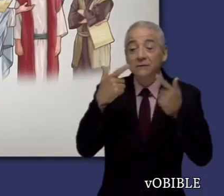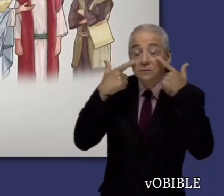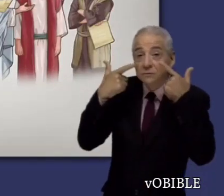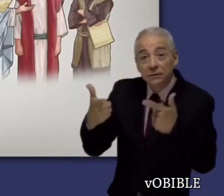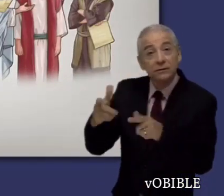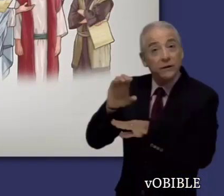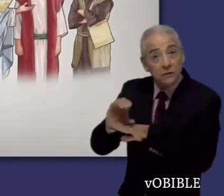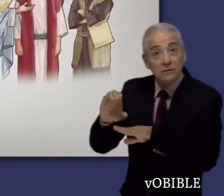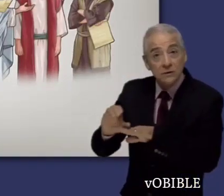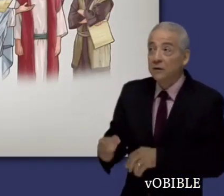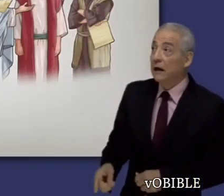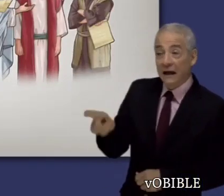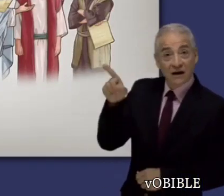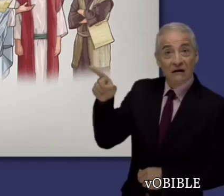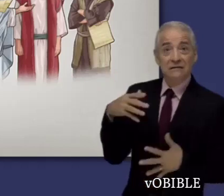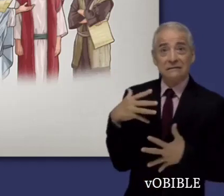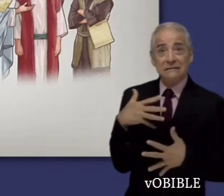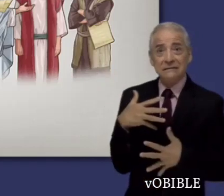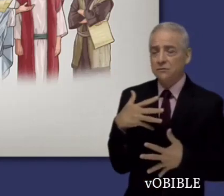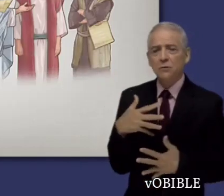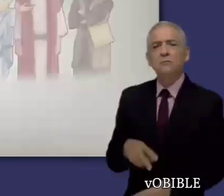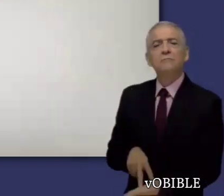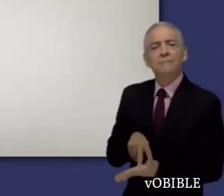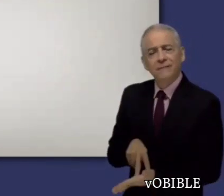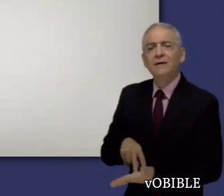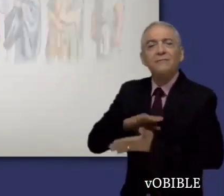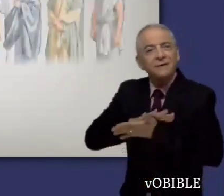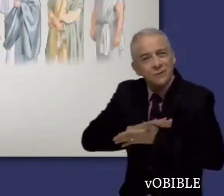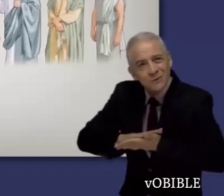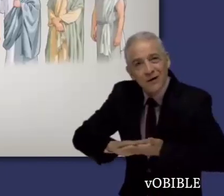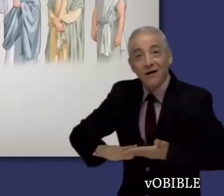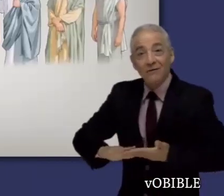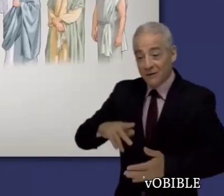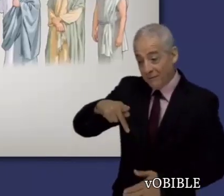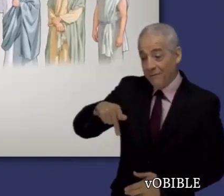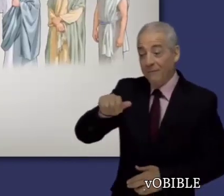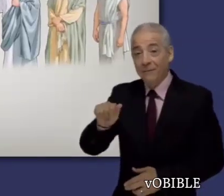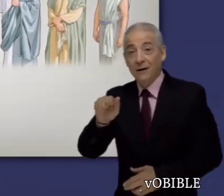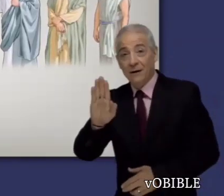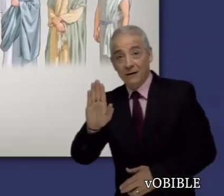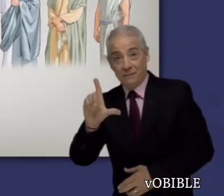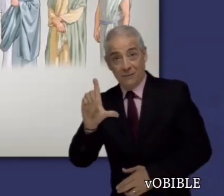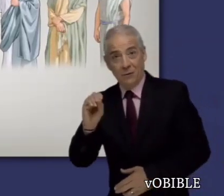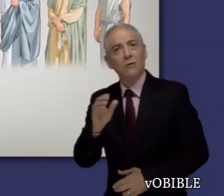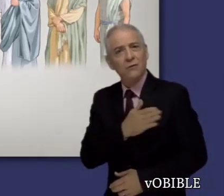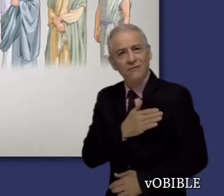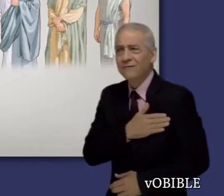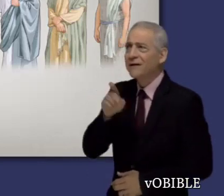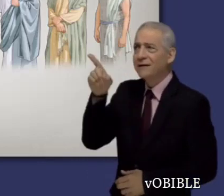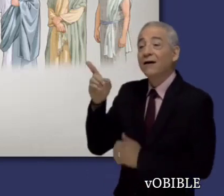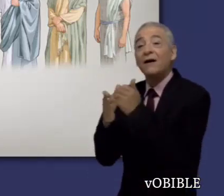delicadas y difíciles. Era valiente, firme, bondadoso y con toda seguridad un buen